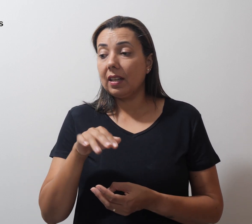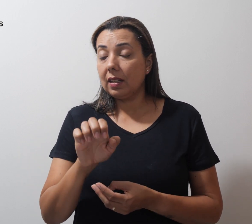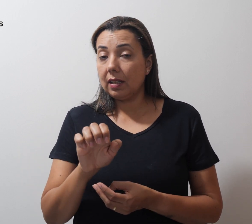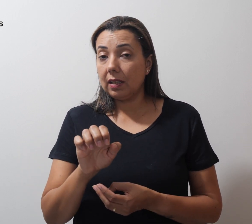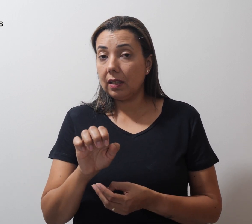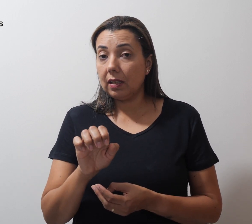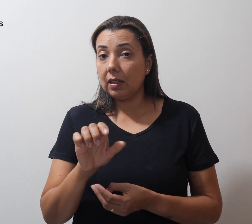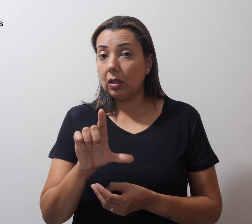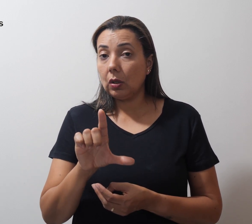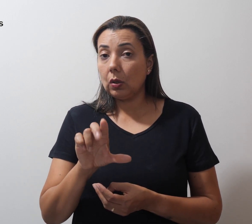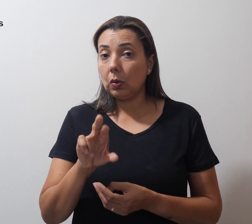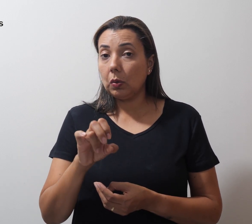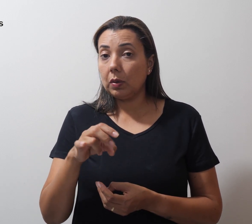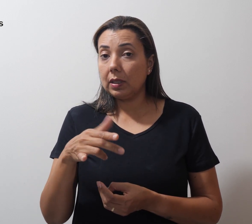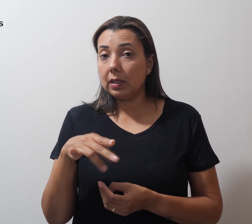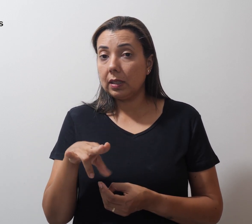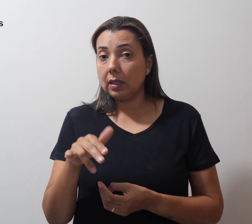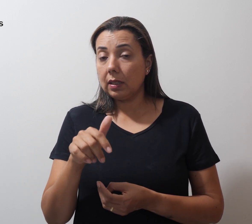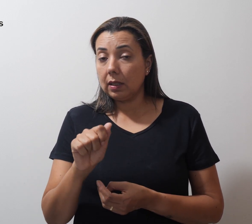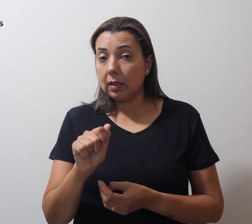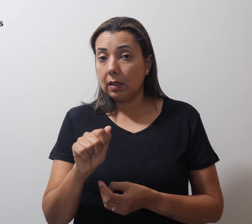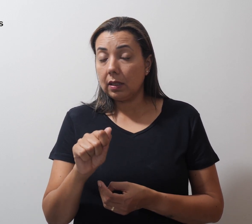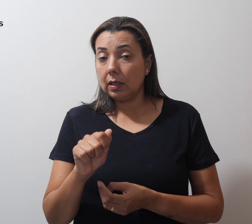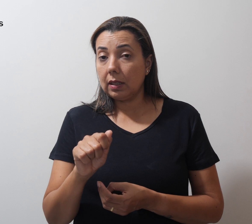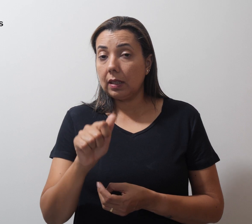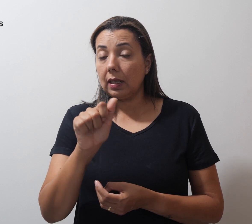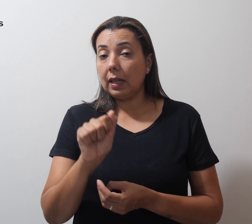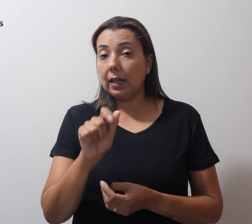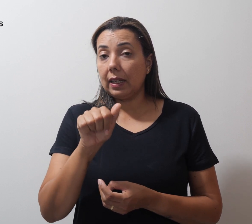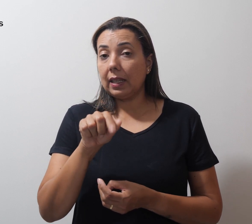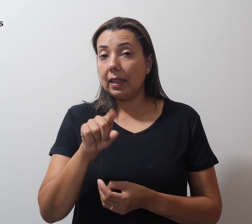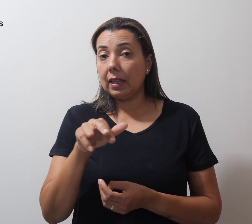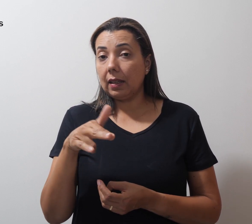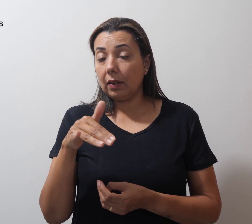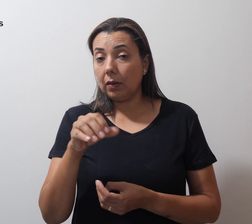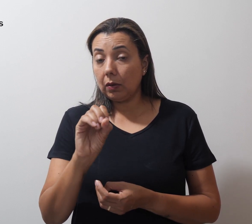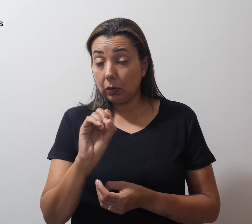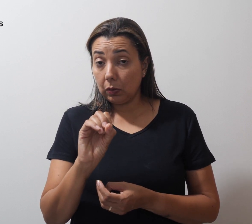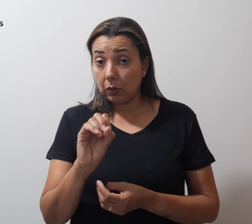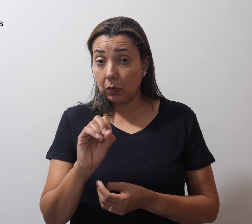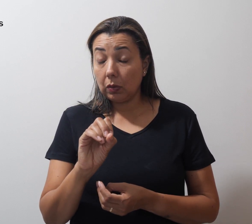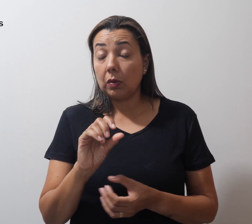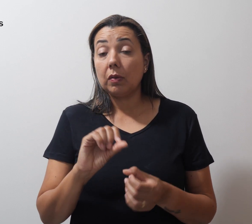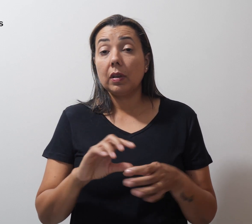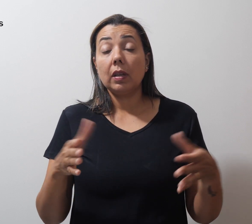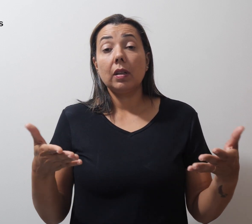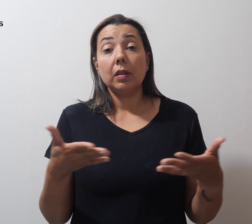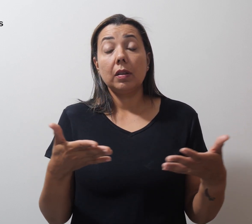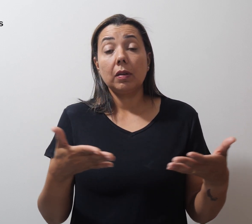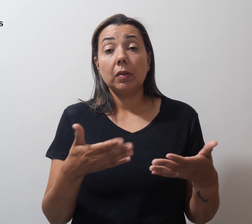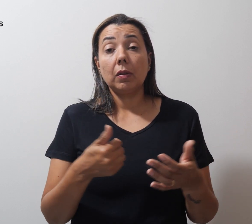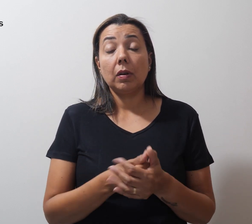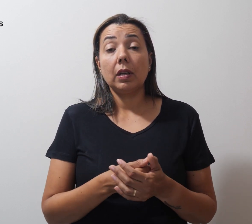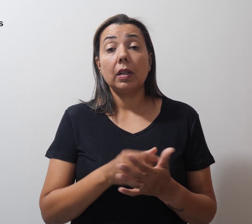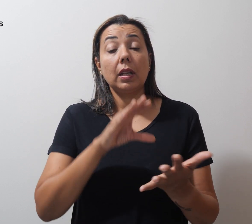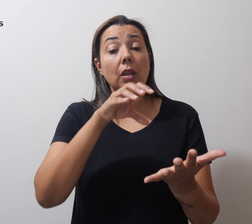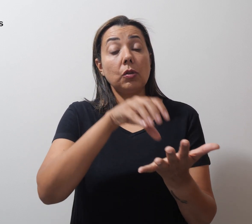Luciana Deraldine e Agnaldo Silva, numa realização da Regional do Guará